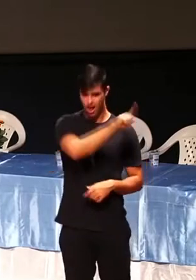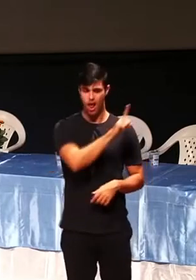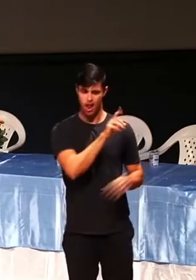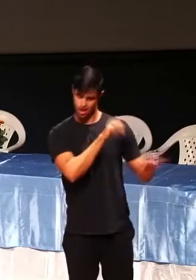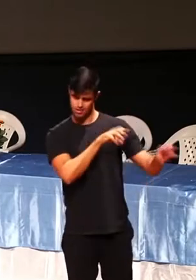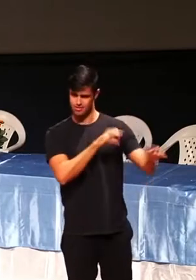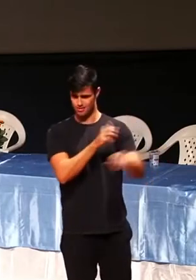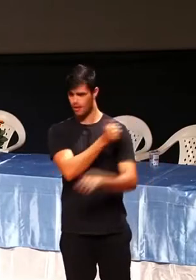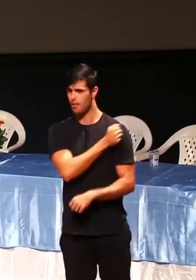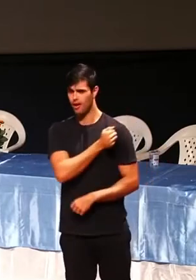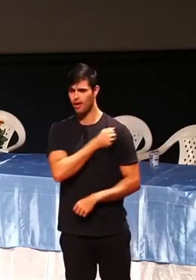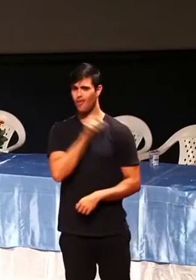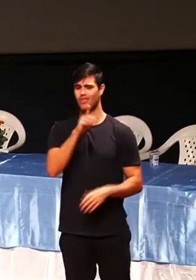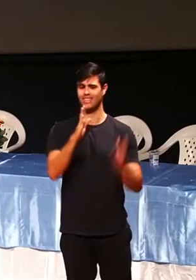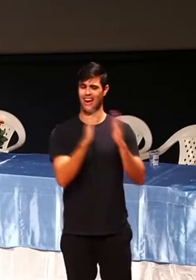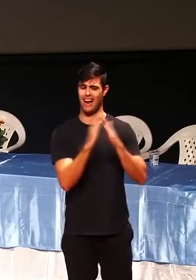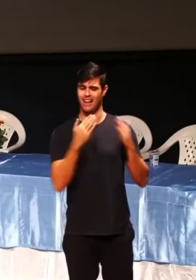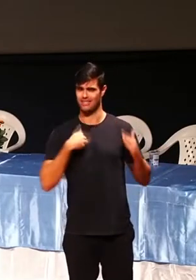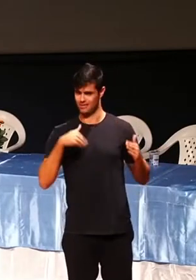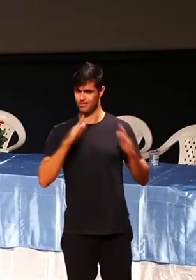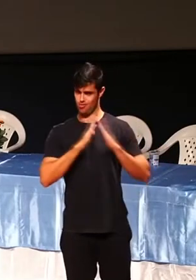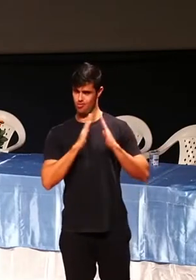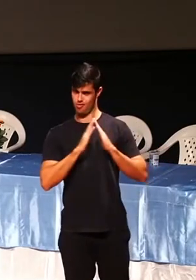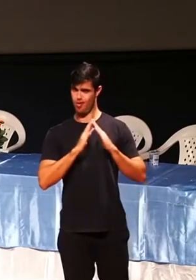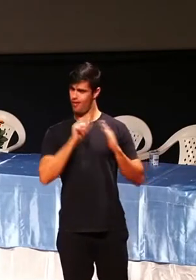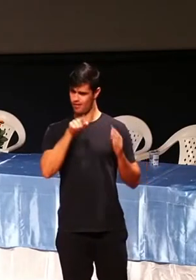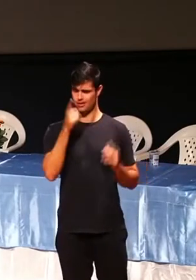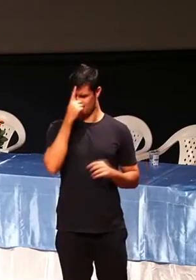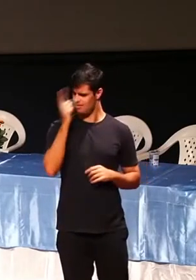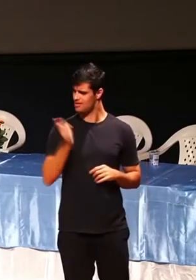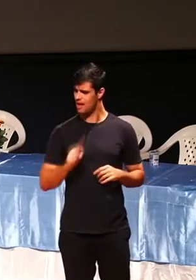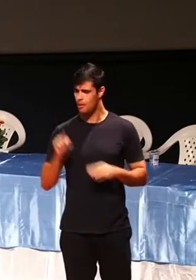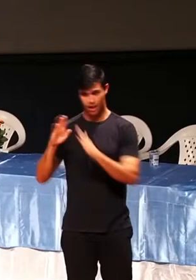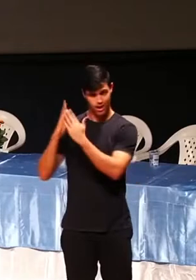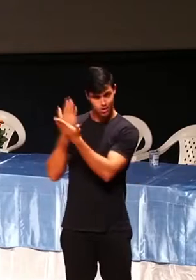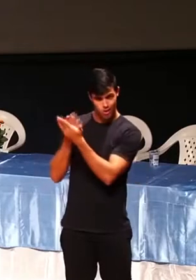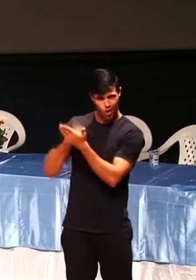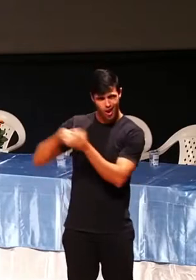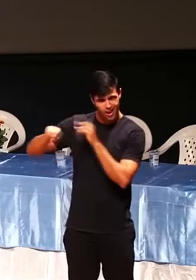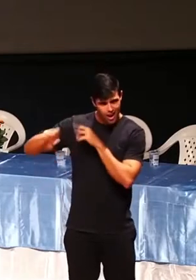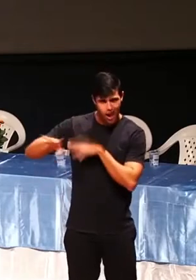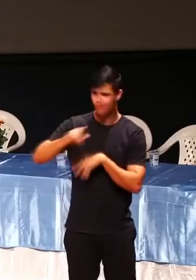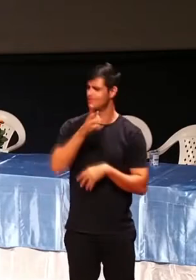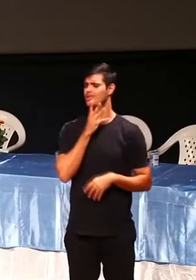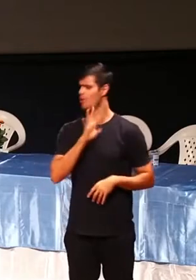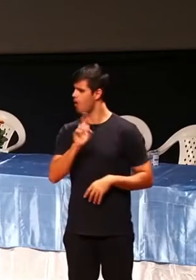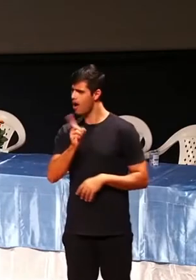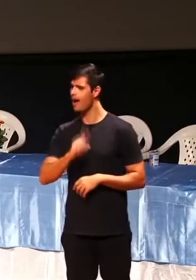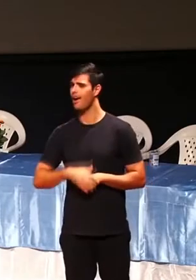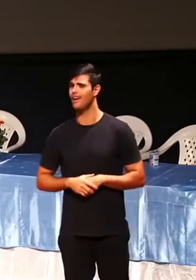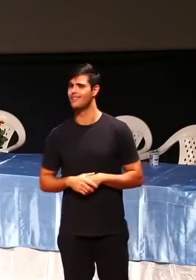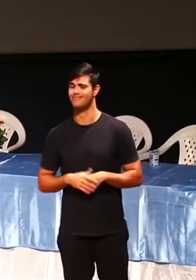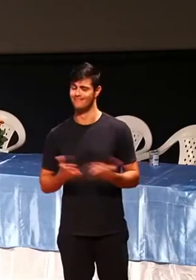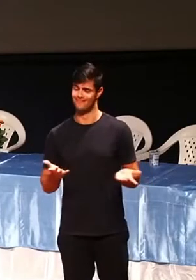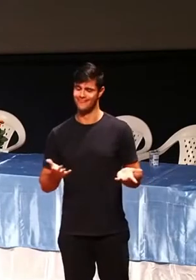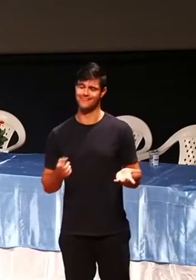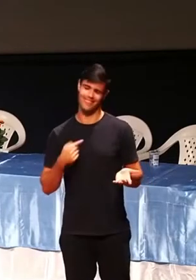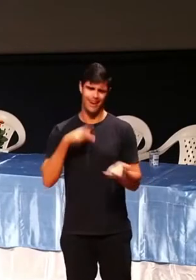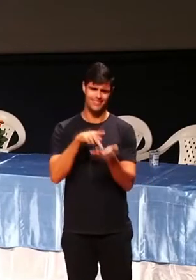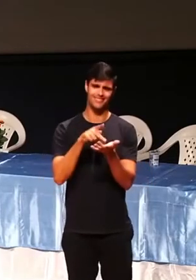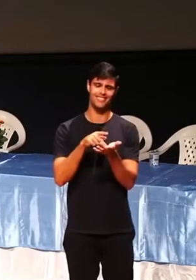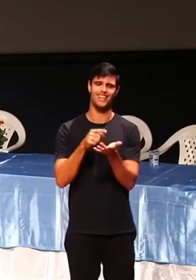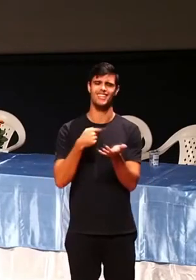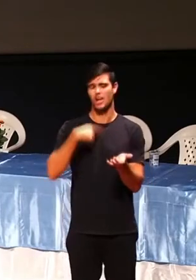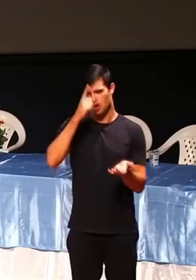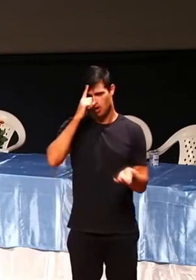Você não sabe onde eu moro. Você não sabe a escola que eu dou aula. Né? Eu não sei da sua realidade, mas você pode